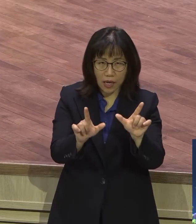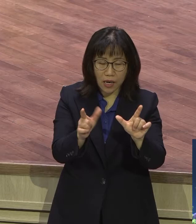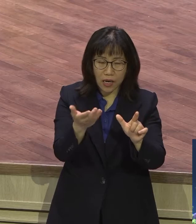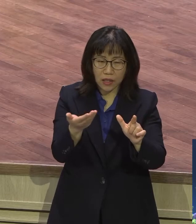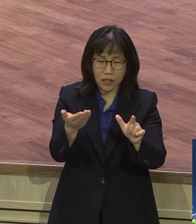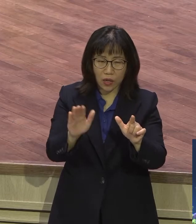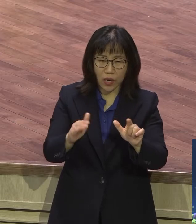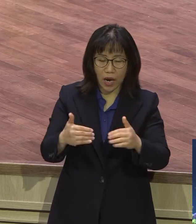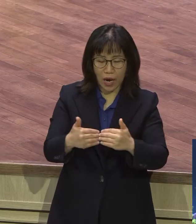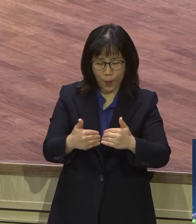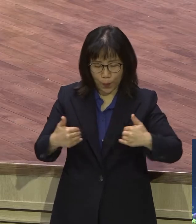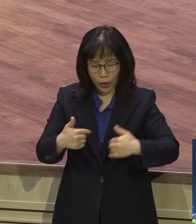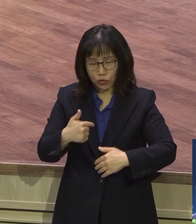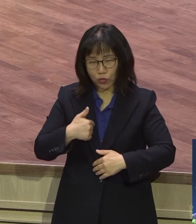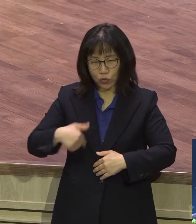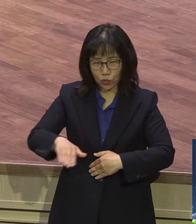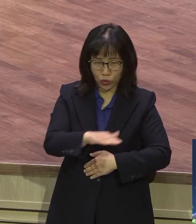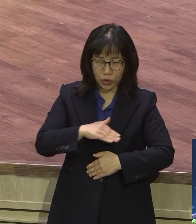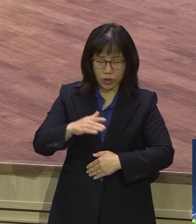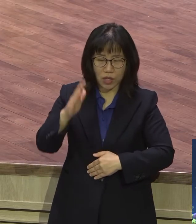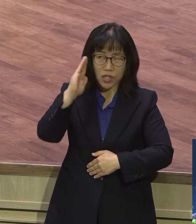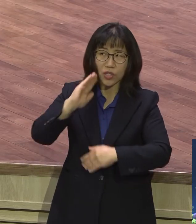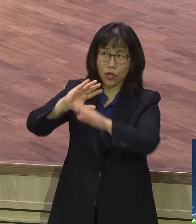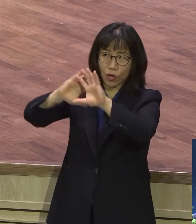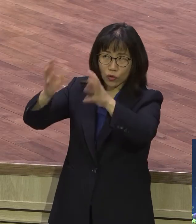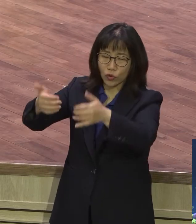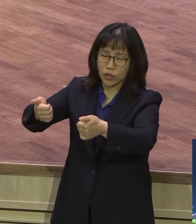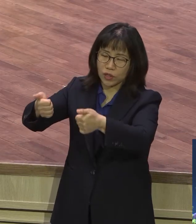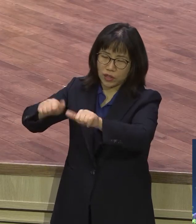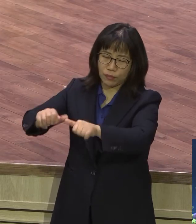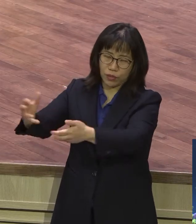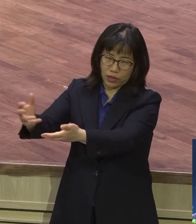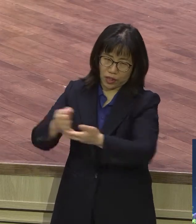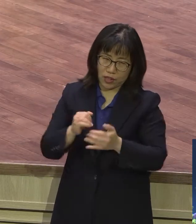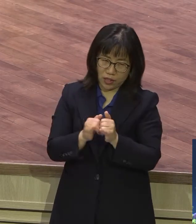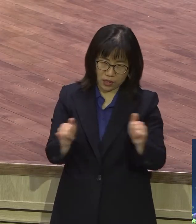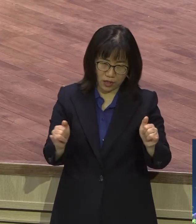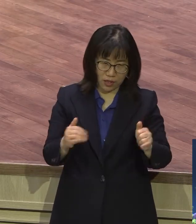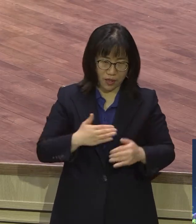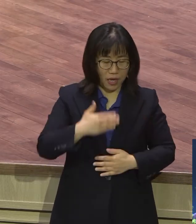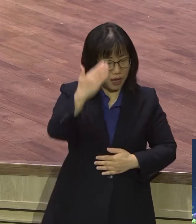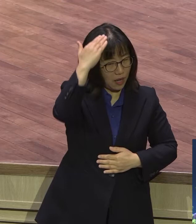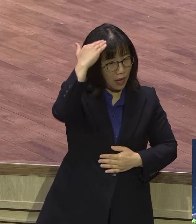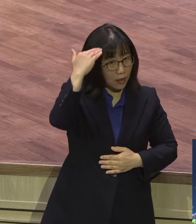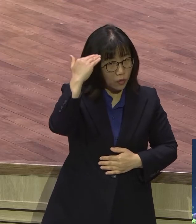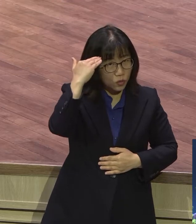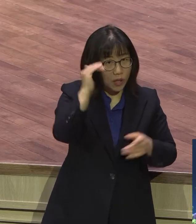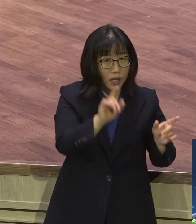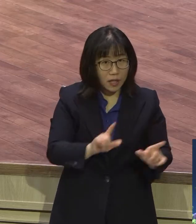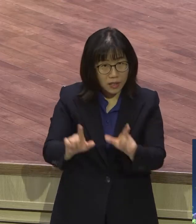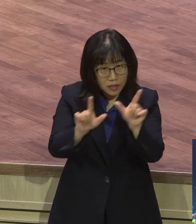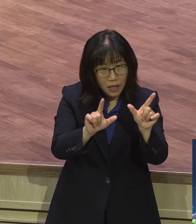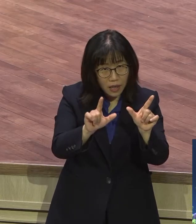천국 시민권자예요 우리는 한국에 살지만 한국 사람 아니에요 우리는